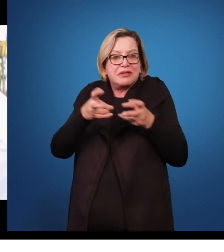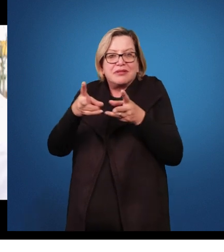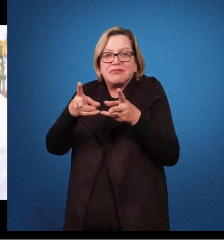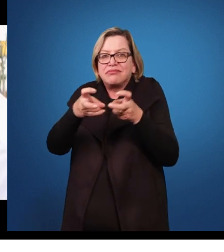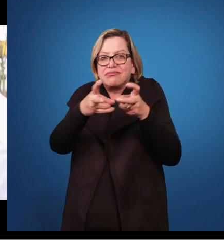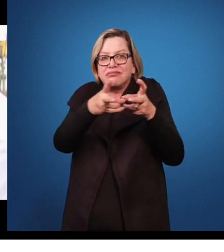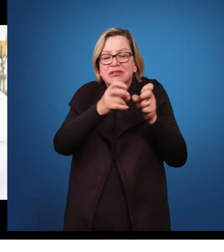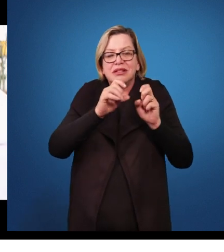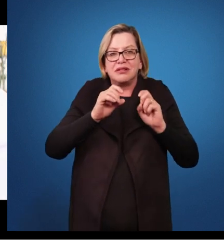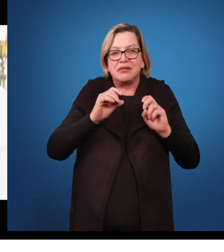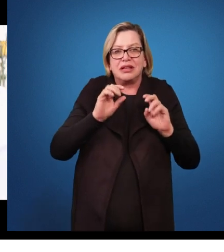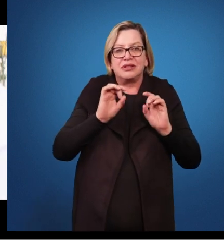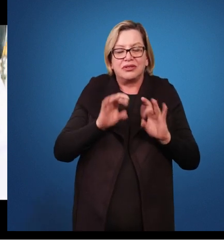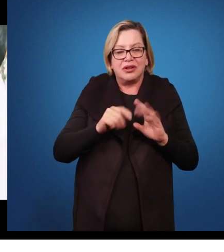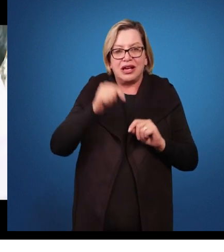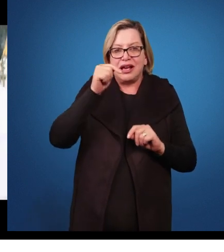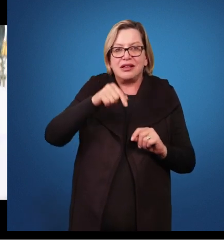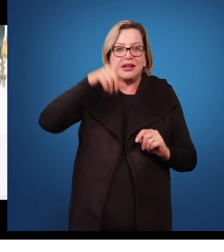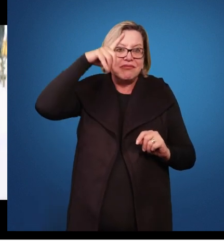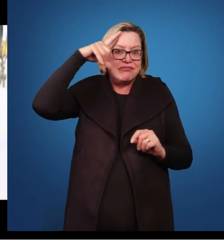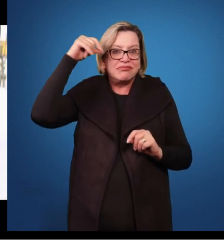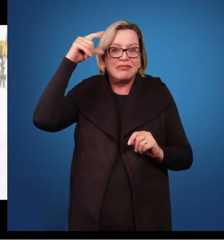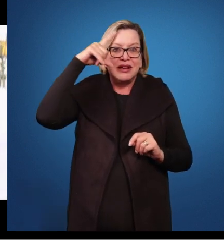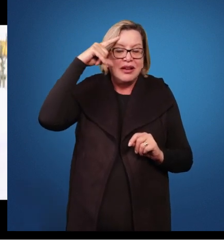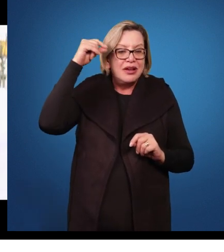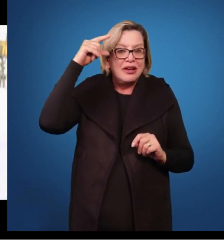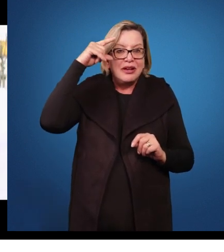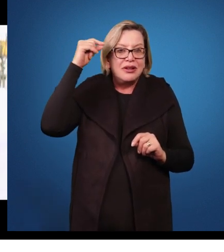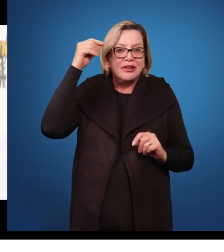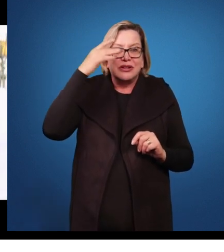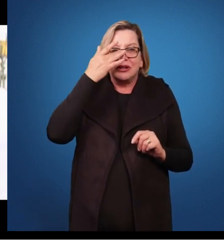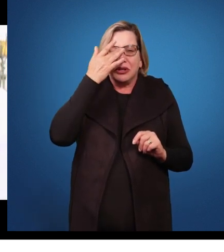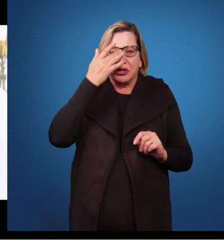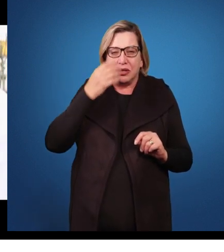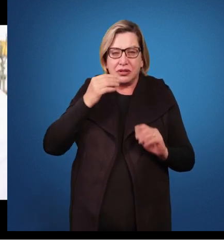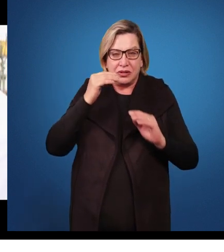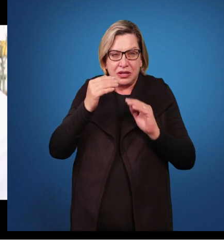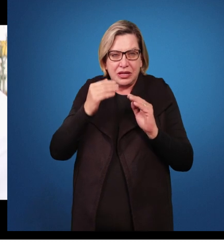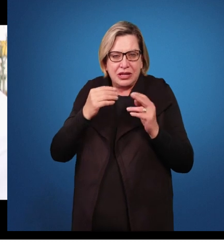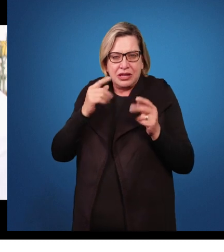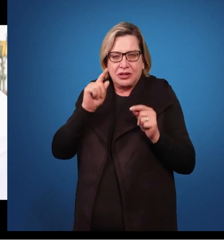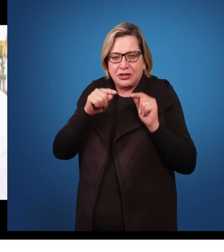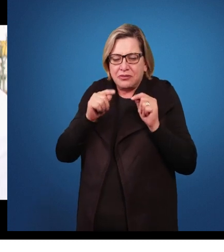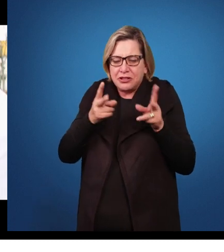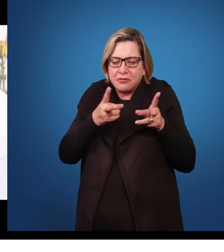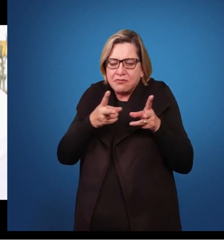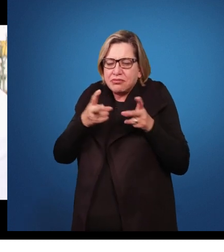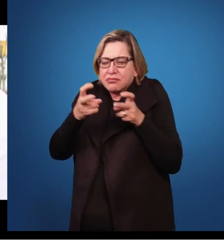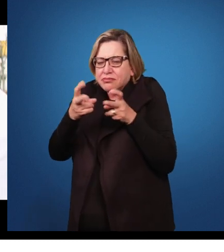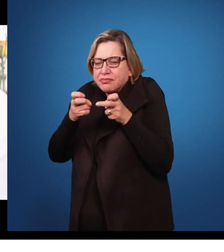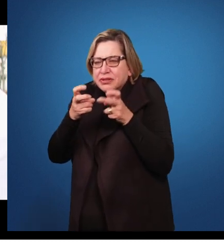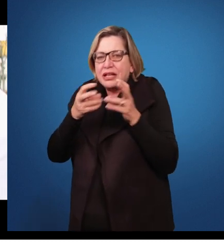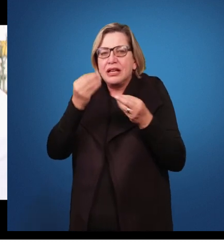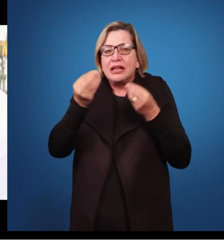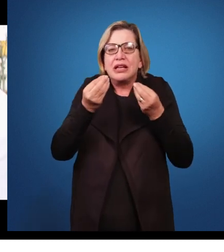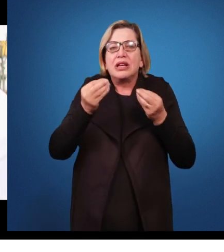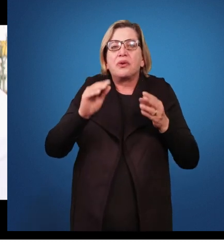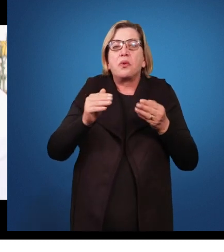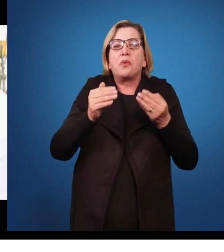ainda, se for pensar em Guarapuava, um processo de identificação das crianças, né? O seria isso? Eu não tenho